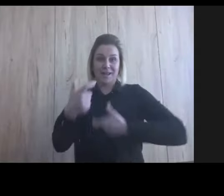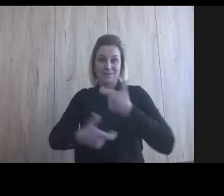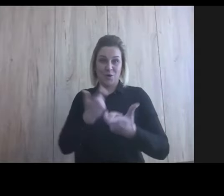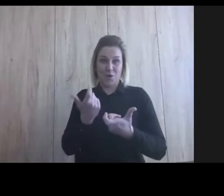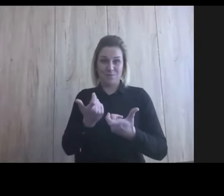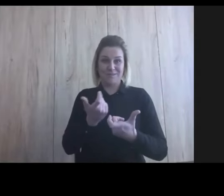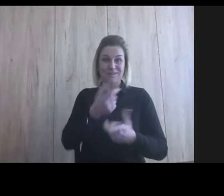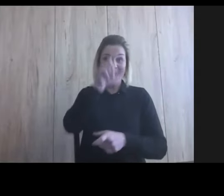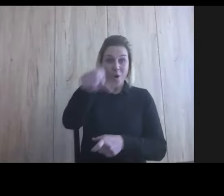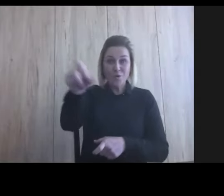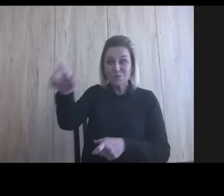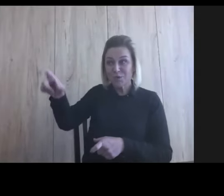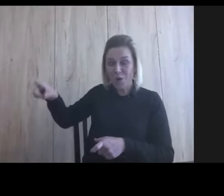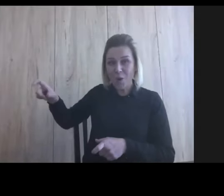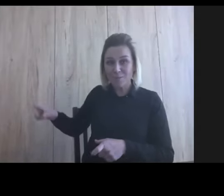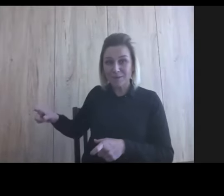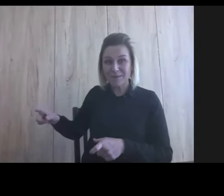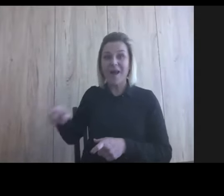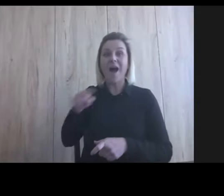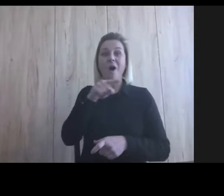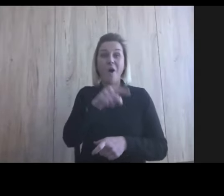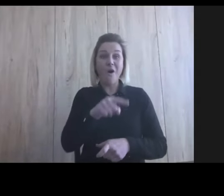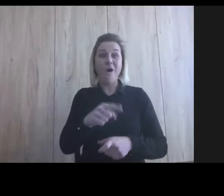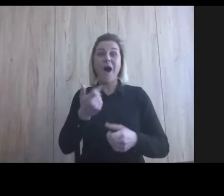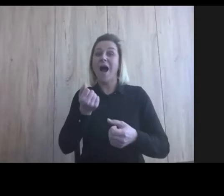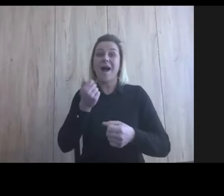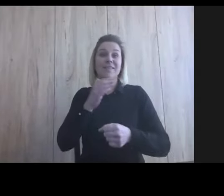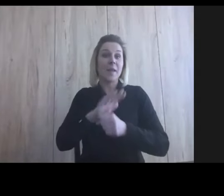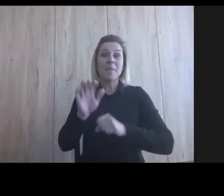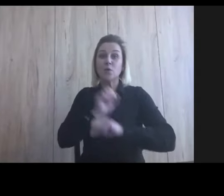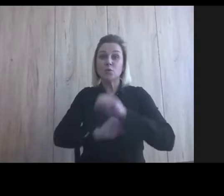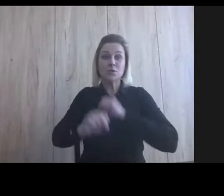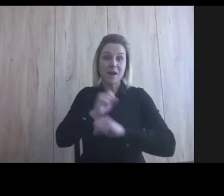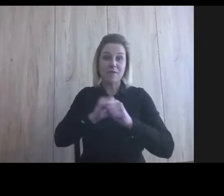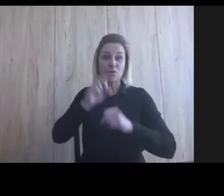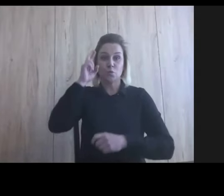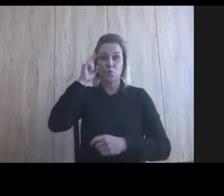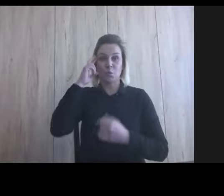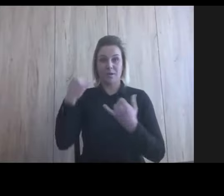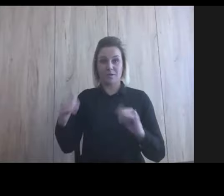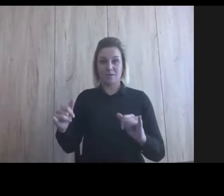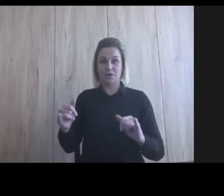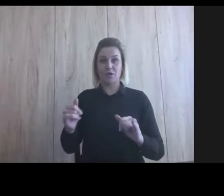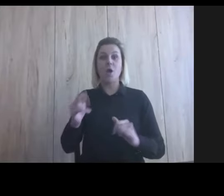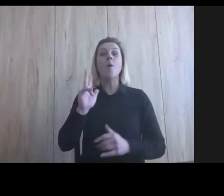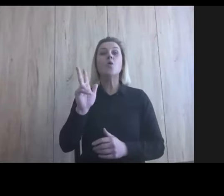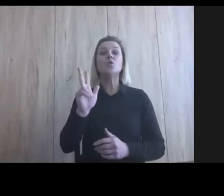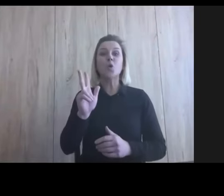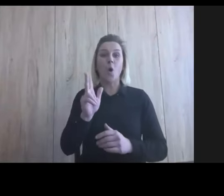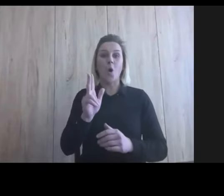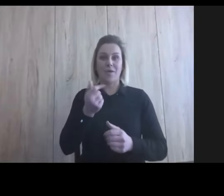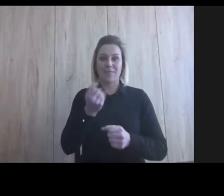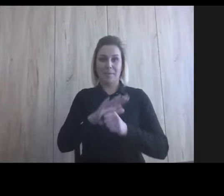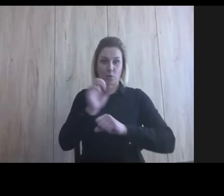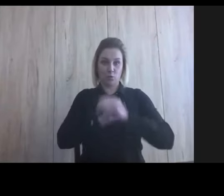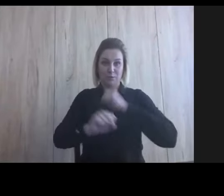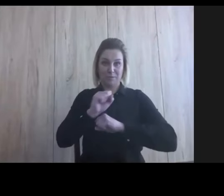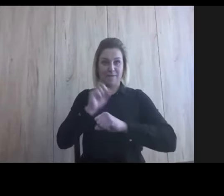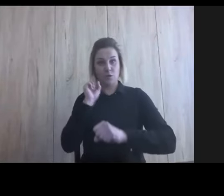zmienić osoby, żeby też punkt widzenia niepełnosprawności się zmienił, nie? Bo kto jest bardziej w tym momencie niepełnosprawny?